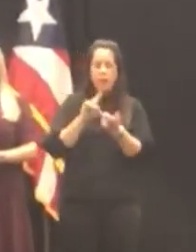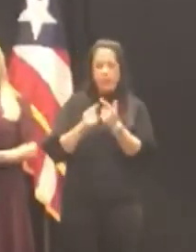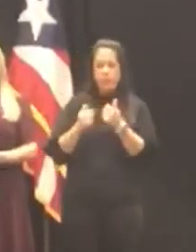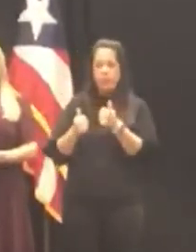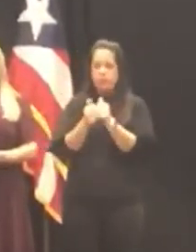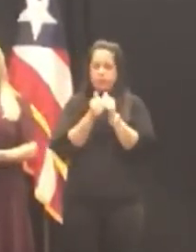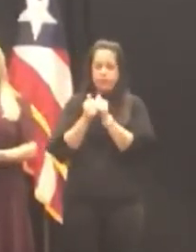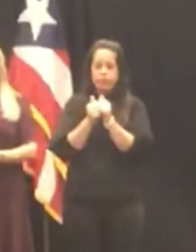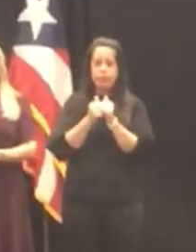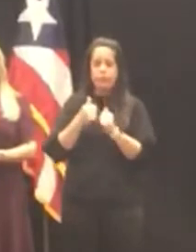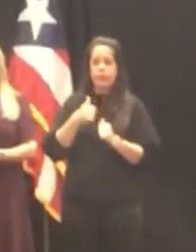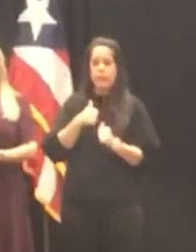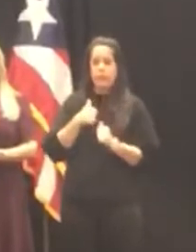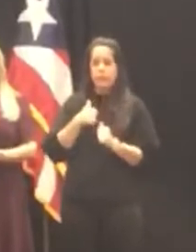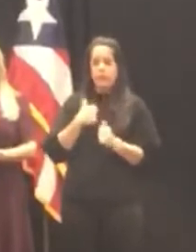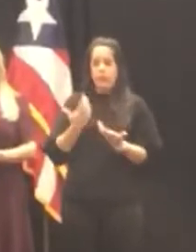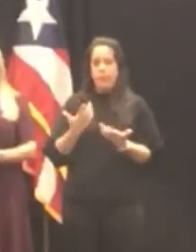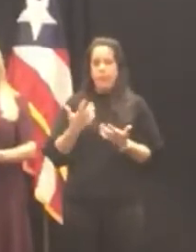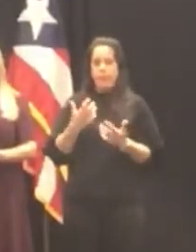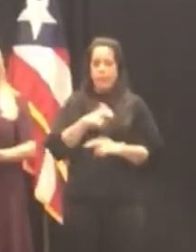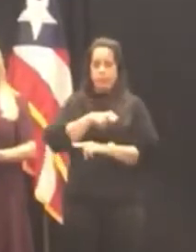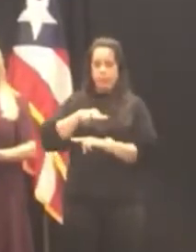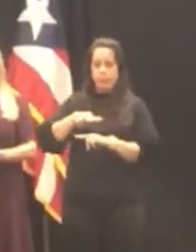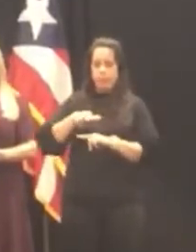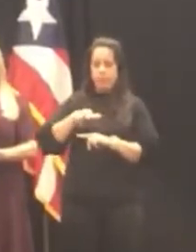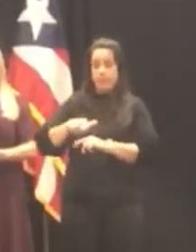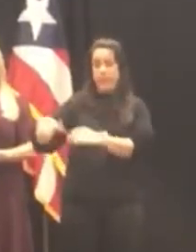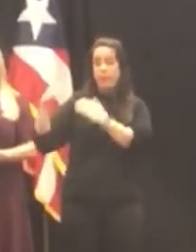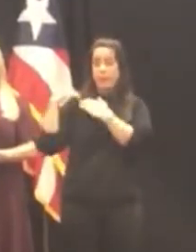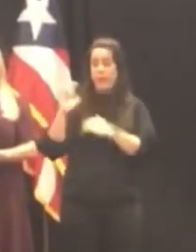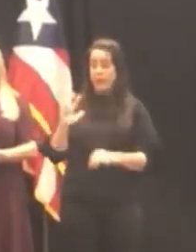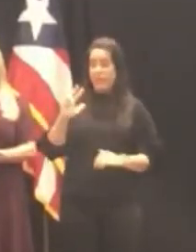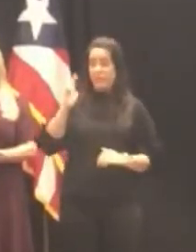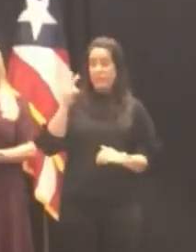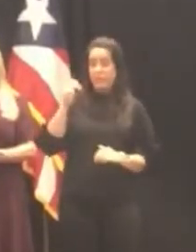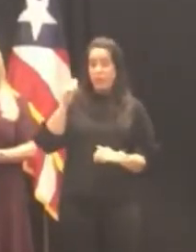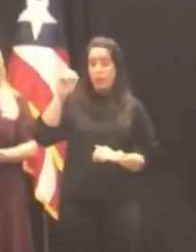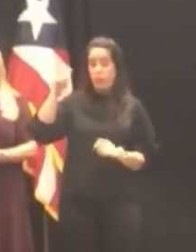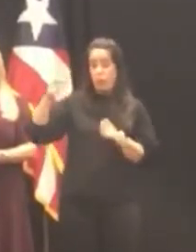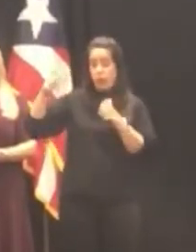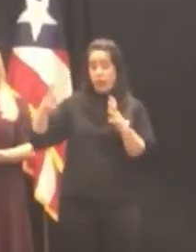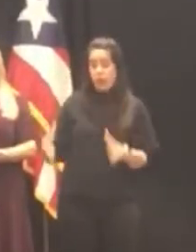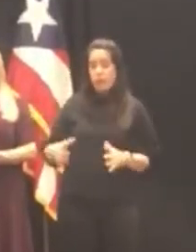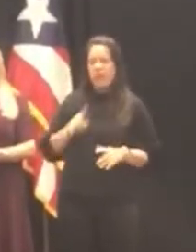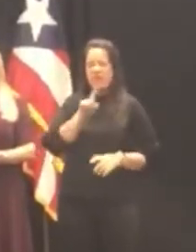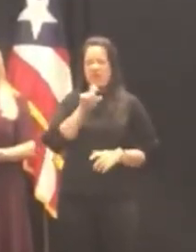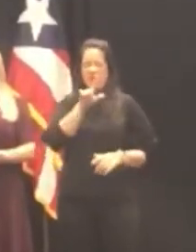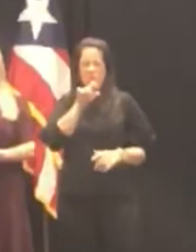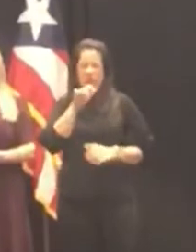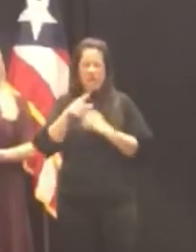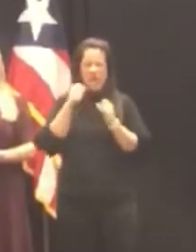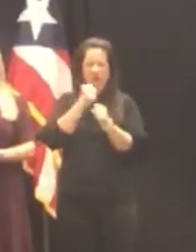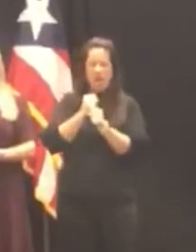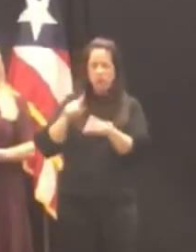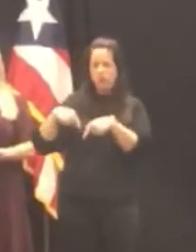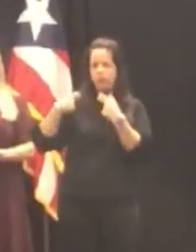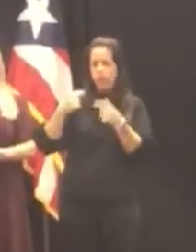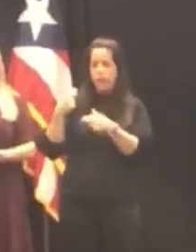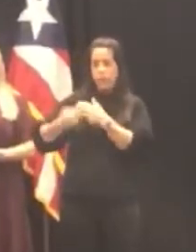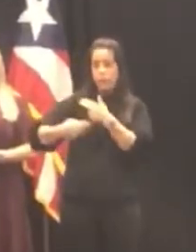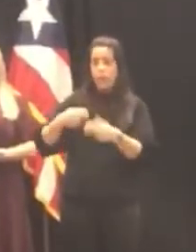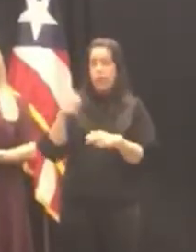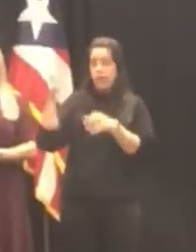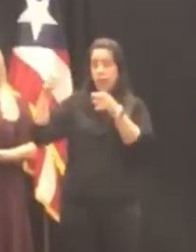siendo nominada para ocupar una silla como la sexta jueza asociada en los 120 años de historia de nuestro